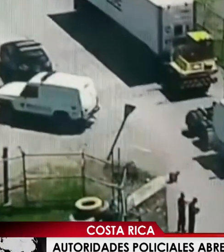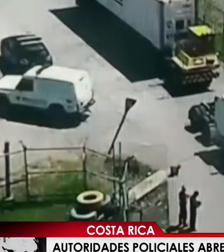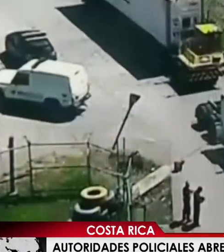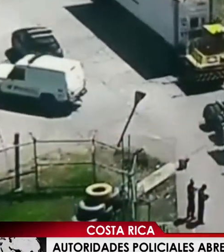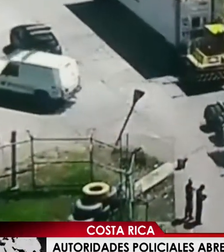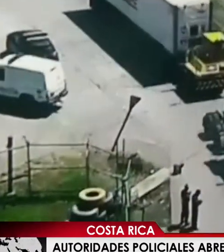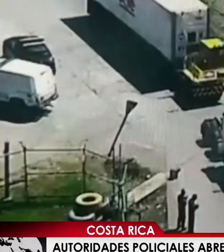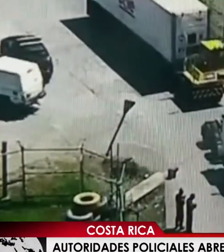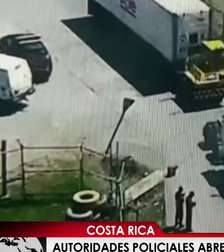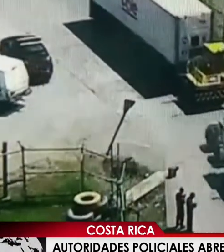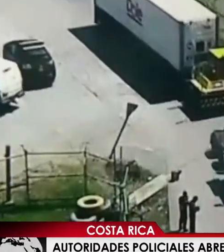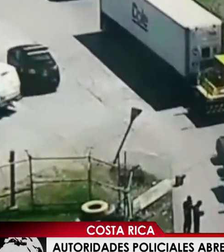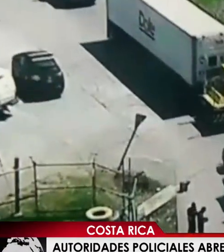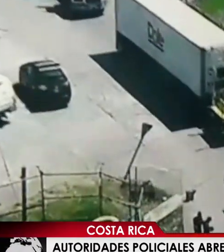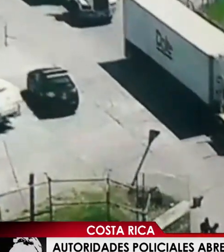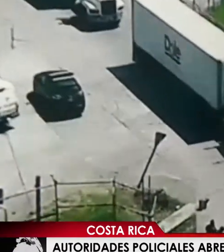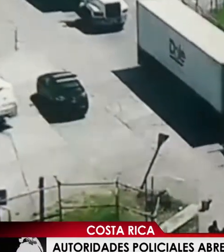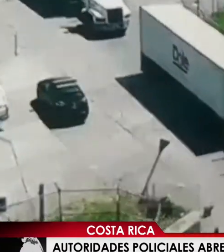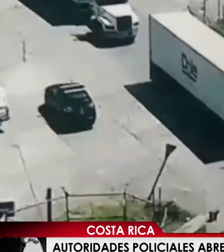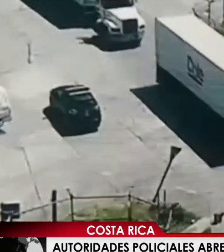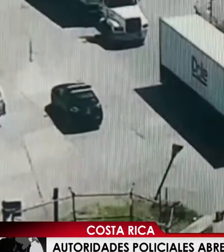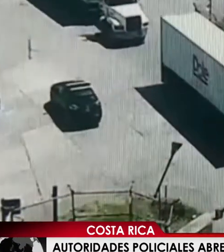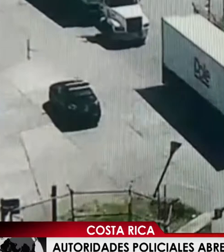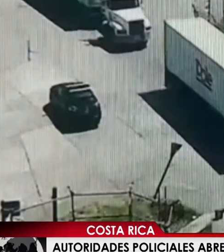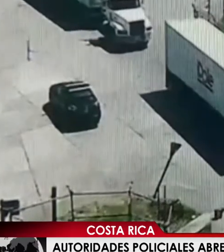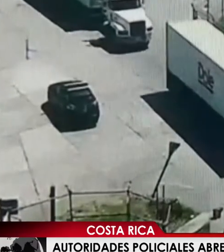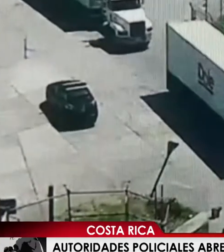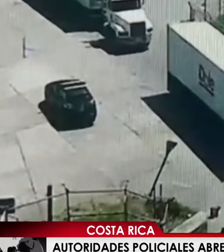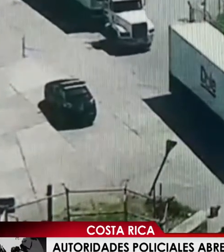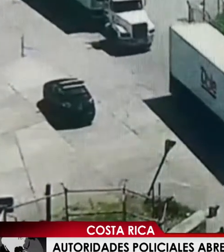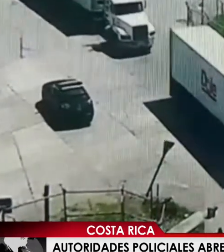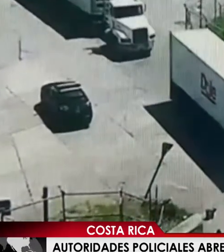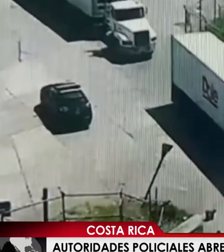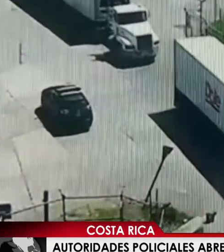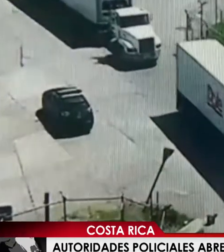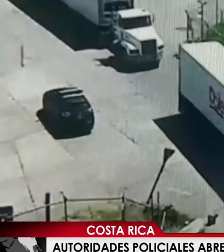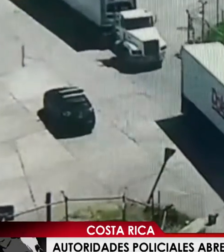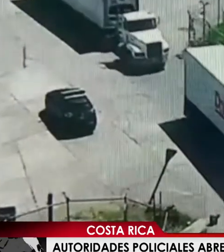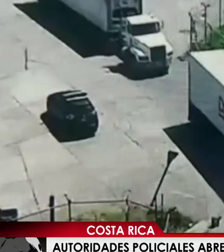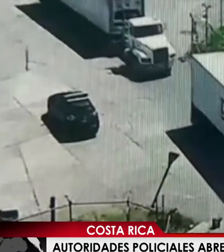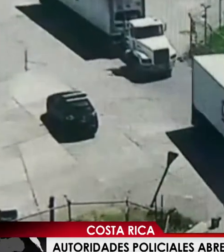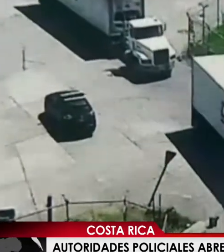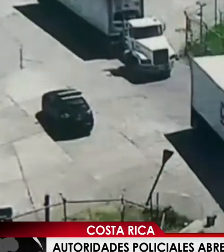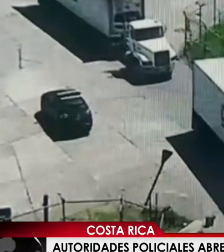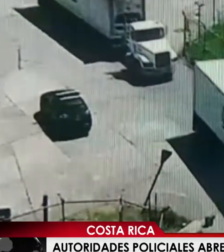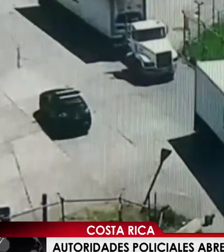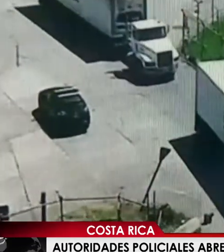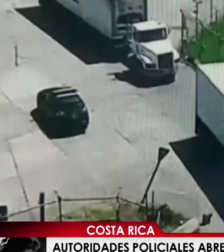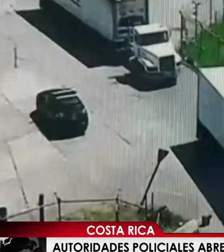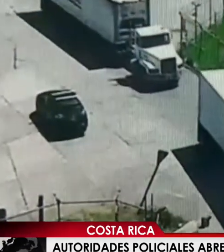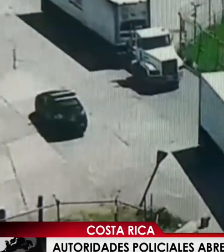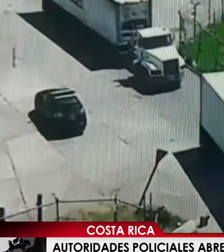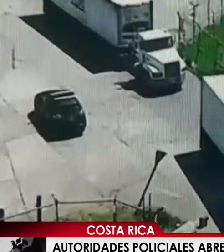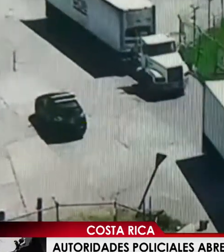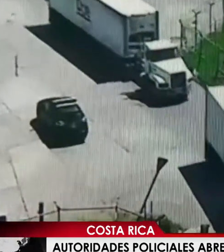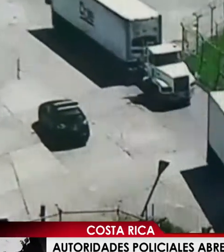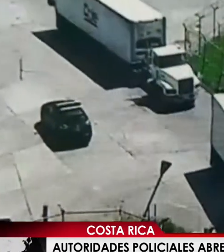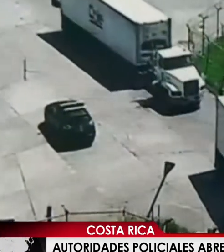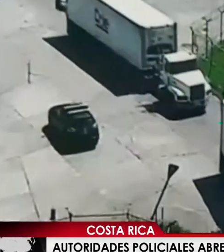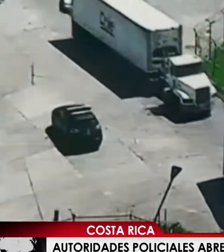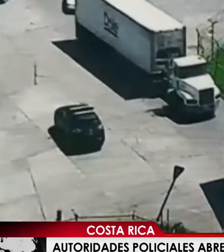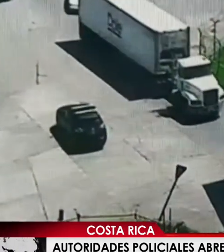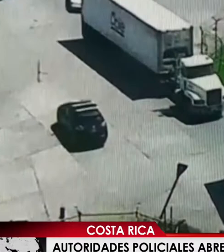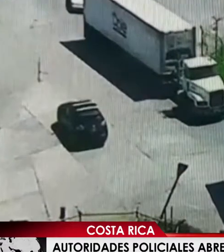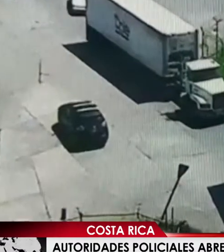vamos a continuar con acciones para garantizar el libre tránsito a lo largo y ancho del país. Hacemos